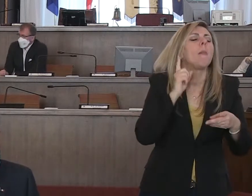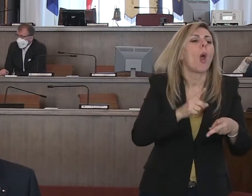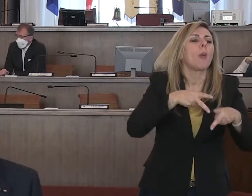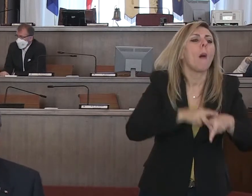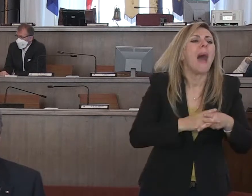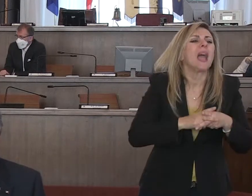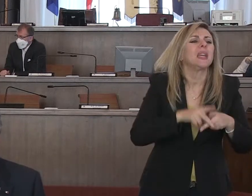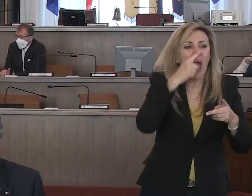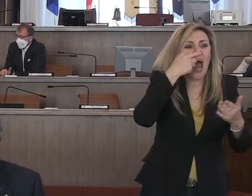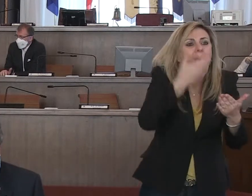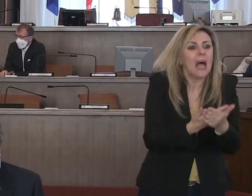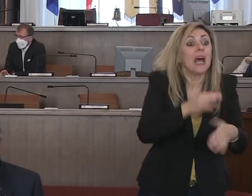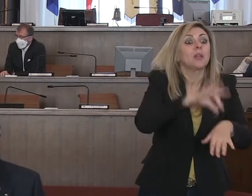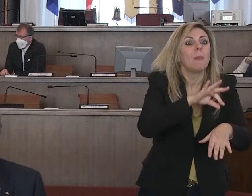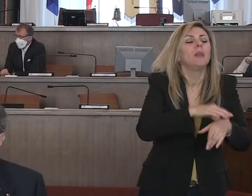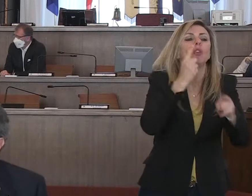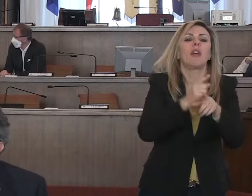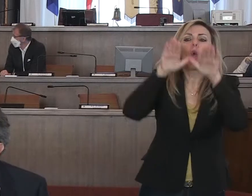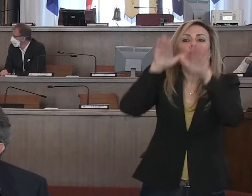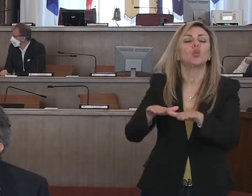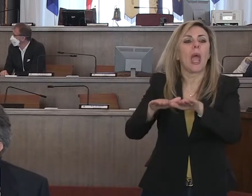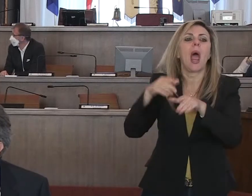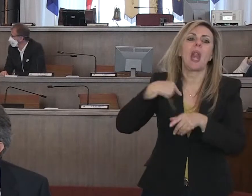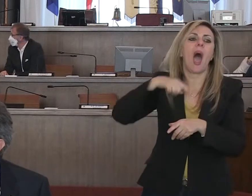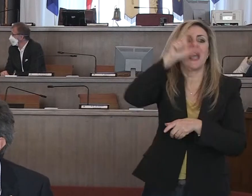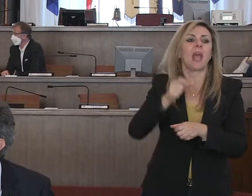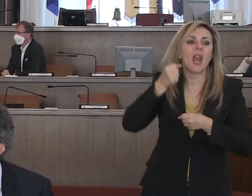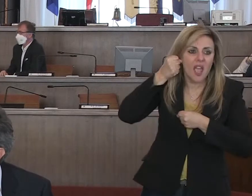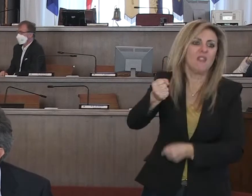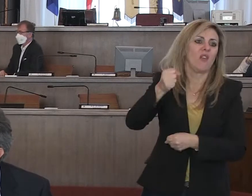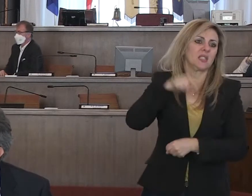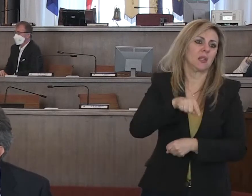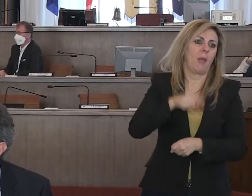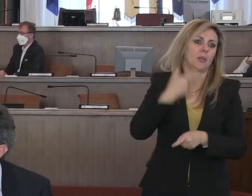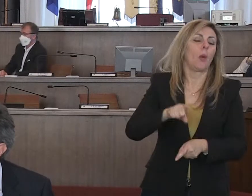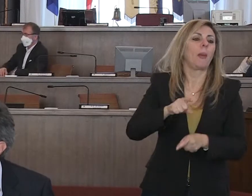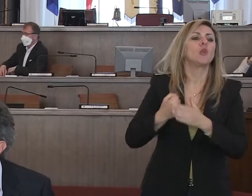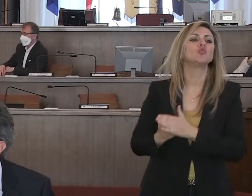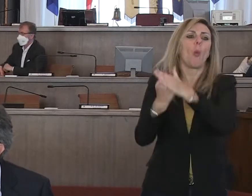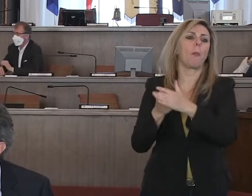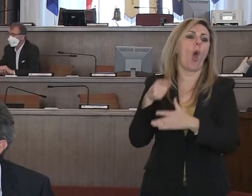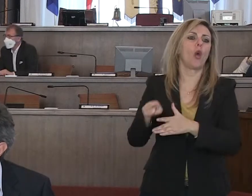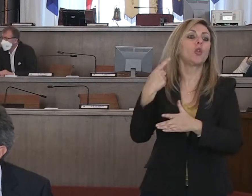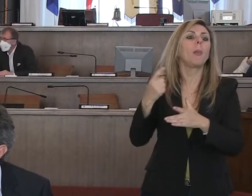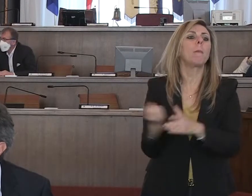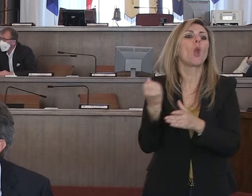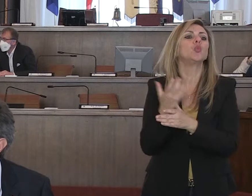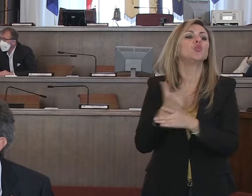debbano essere tutelate, preservate e sostenute alla faccia dei